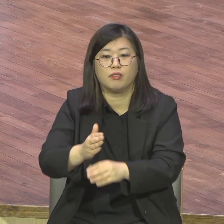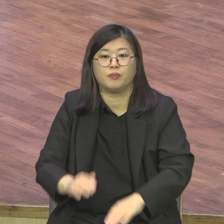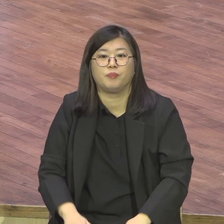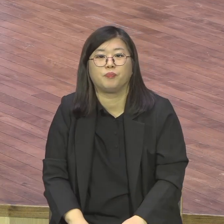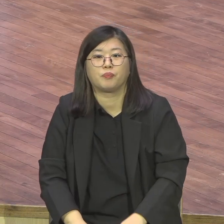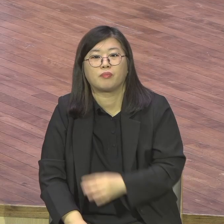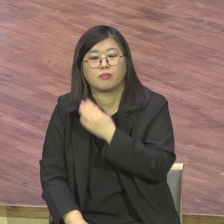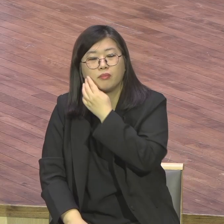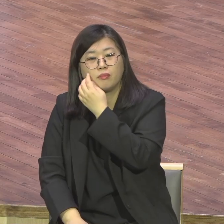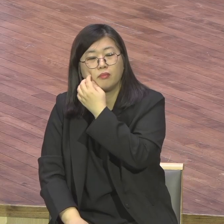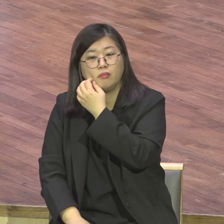그래서